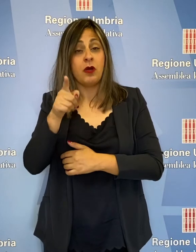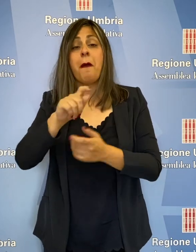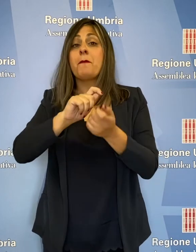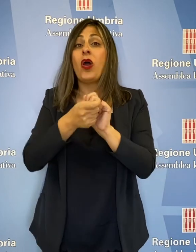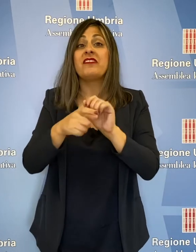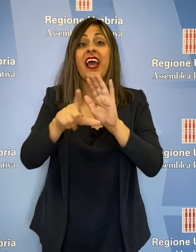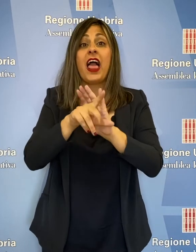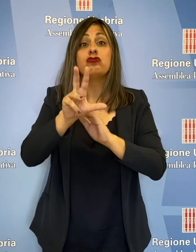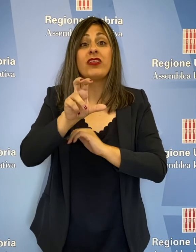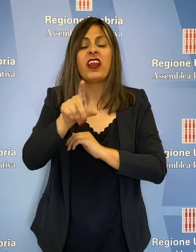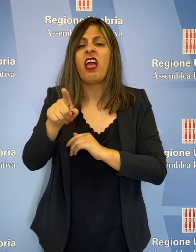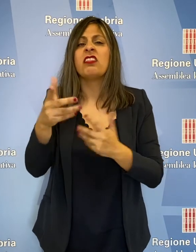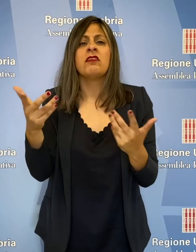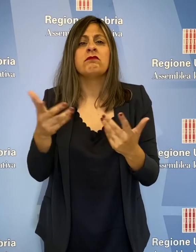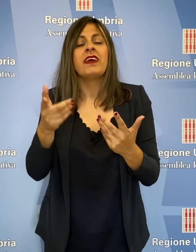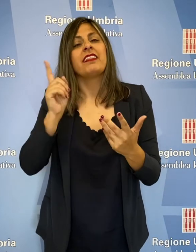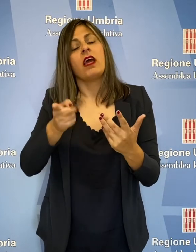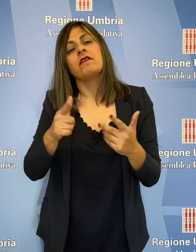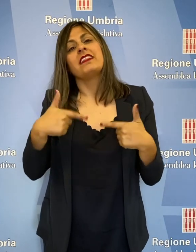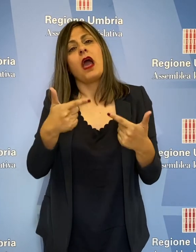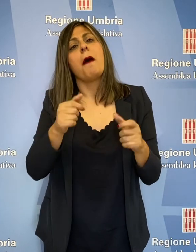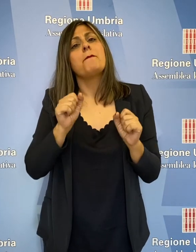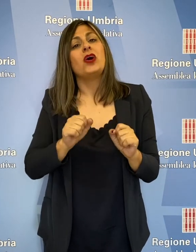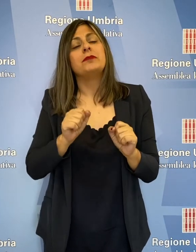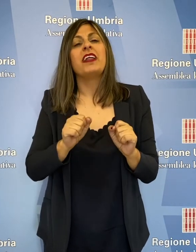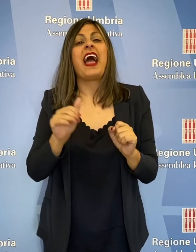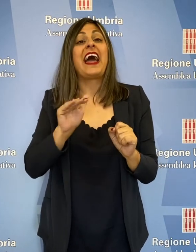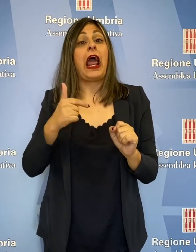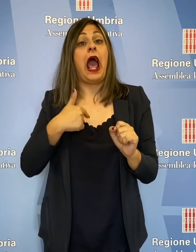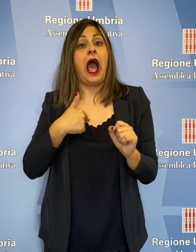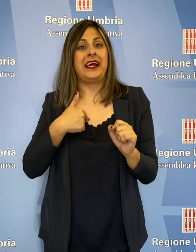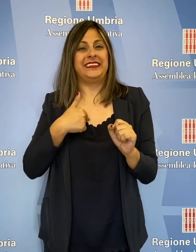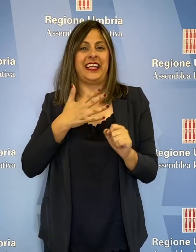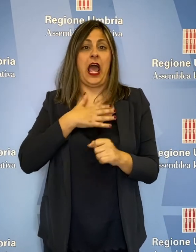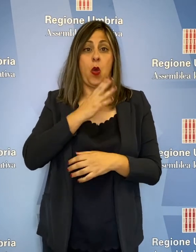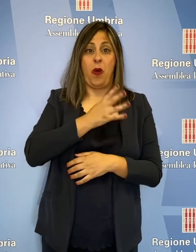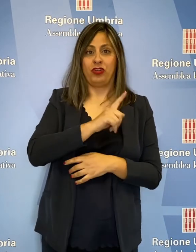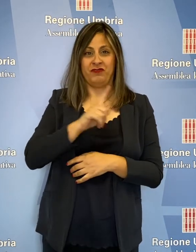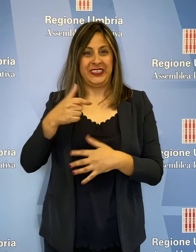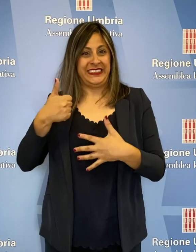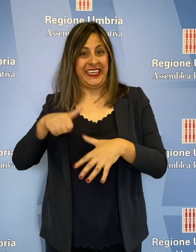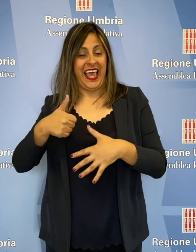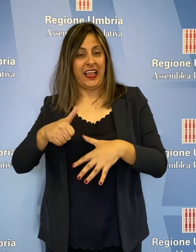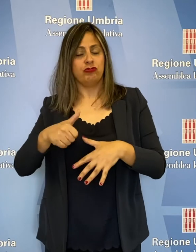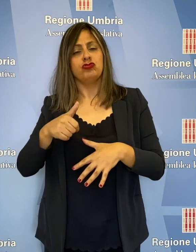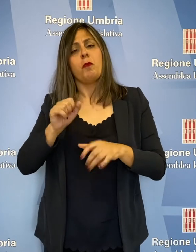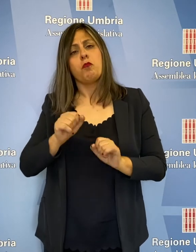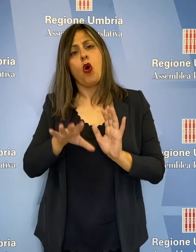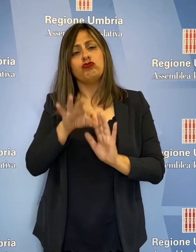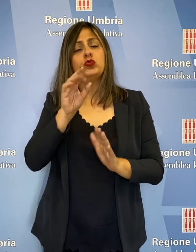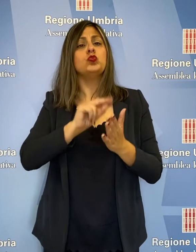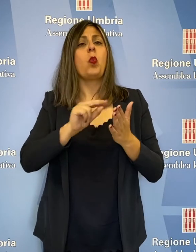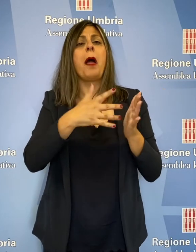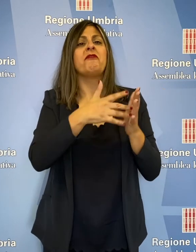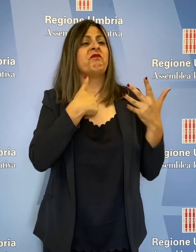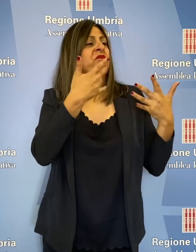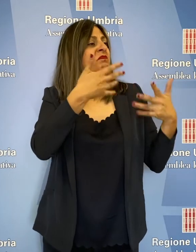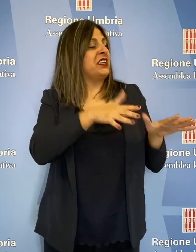legge 30 vanno ad incidere sulle possibilità di scelta dei ragazzi dai 14 ai 16 anni che hanno terminato la scuola media